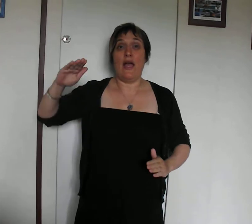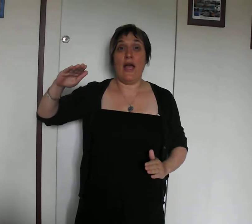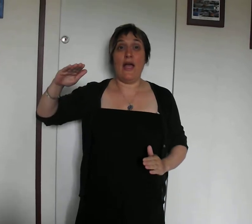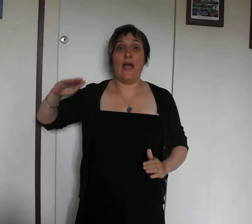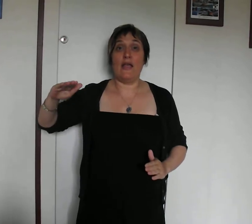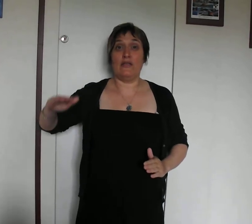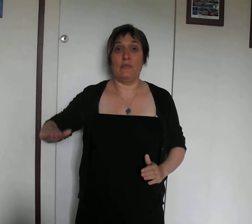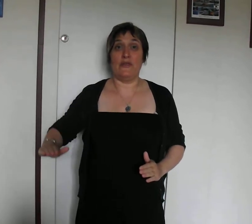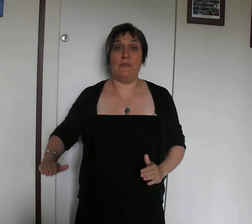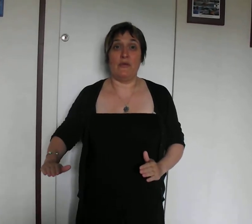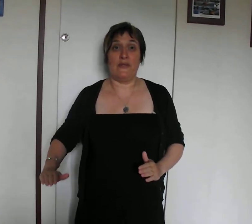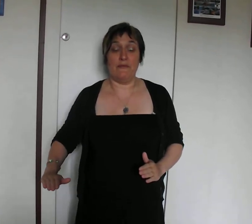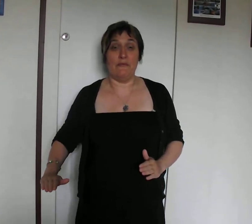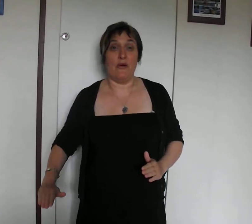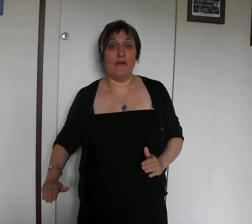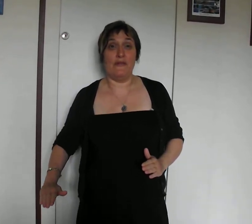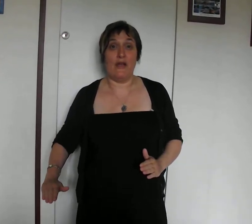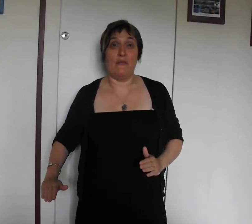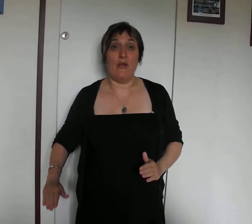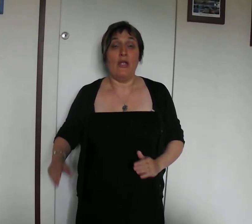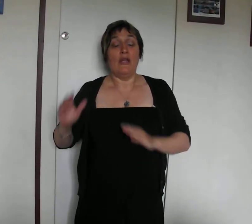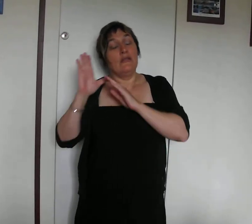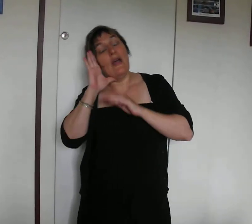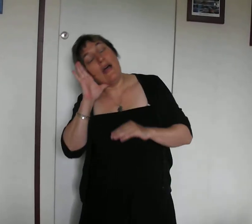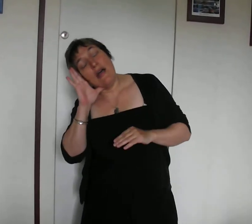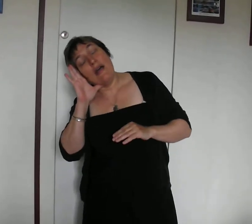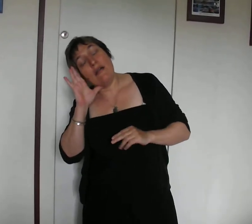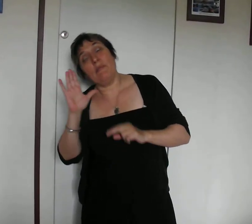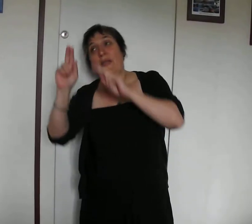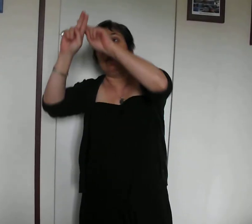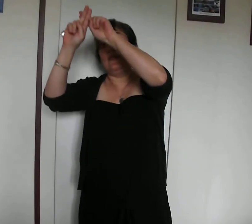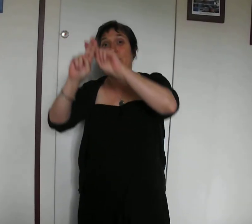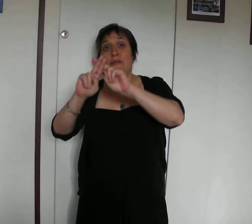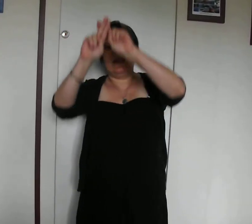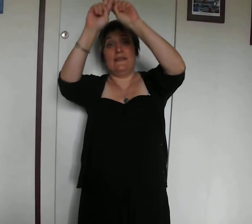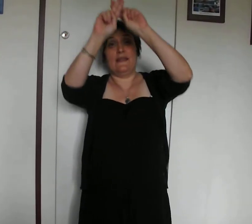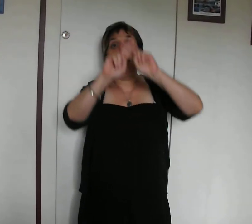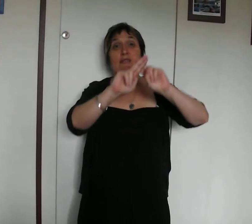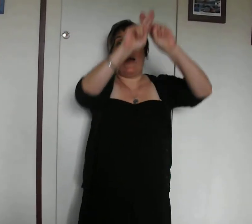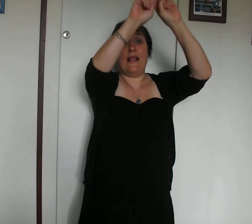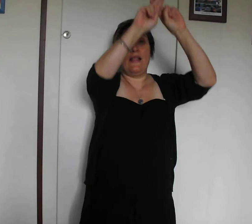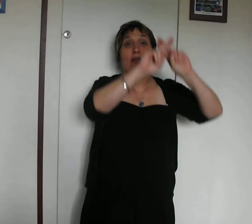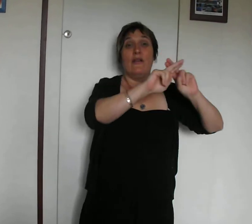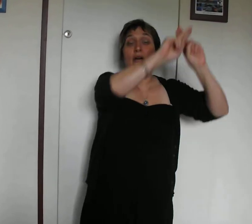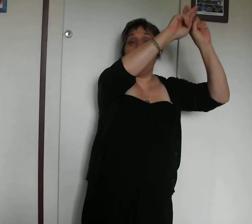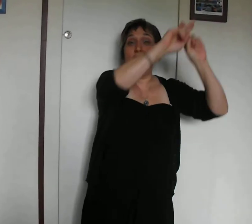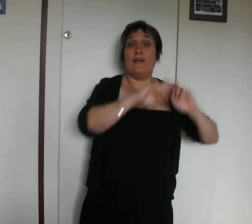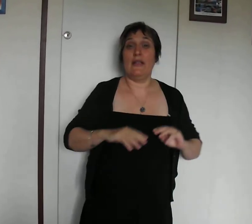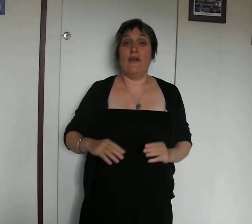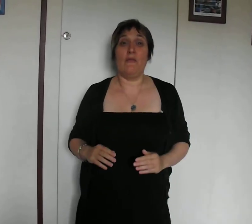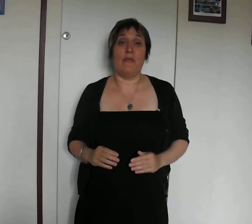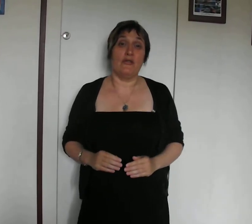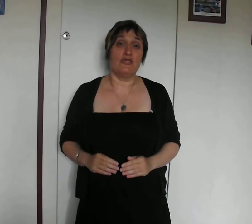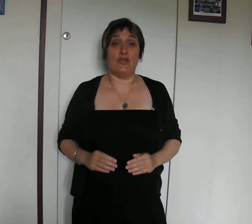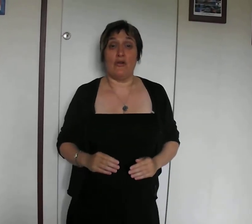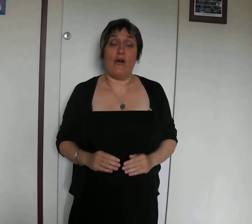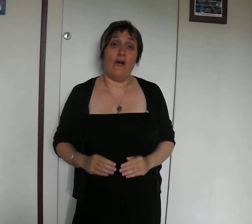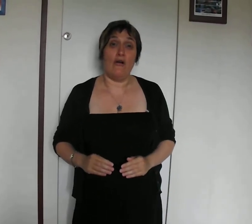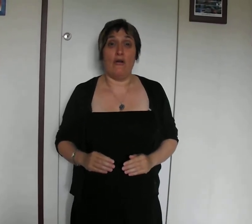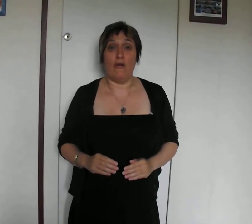Un tout petit petit bonhomme dormait sous les étoiles. Olé olé au bonjour, oh oh.